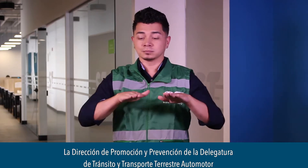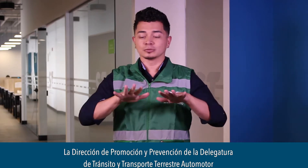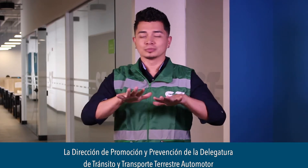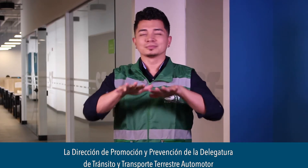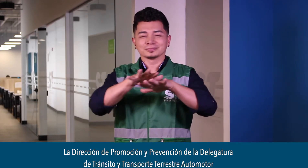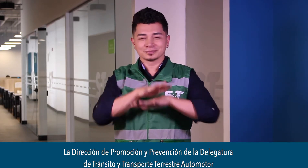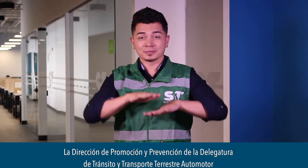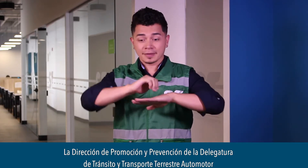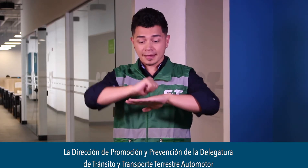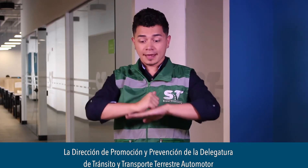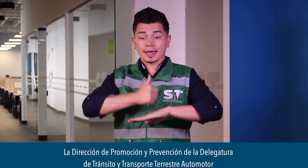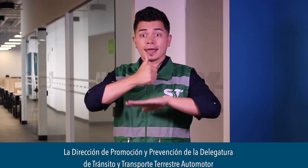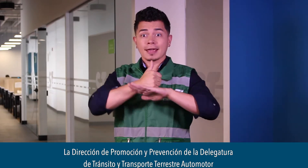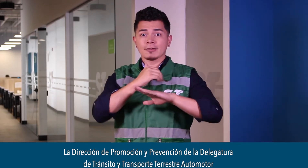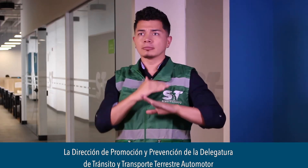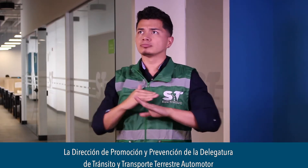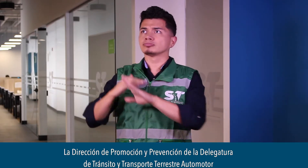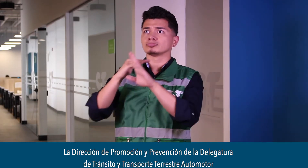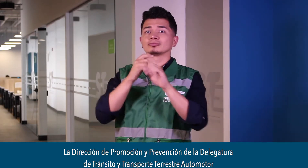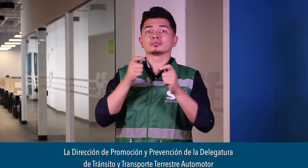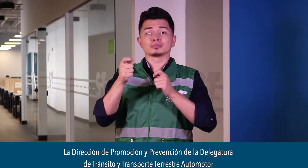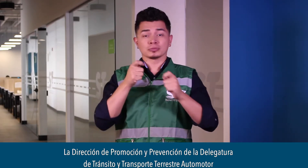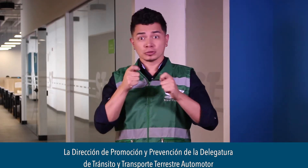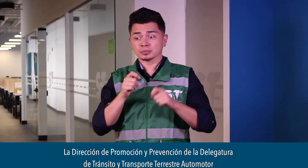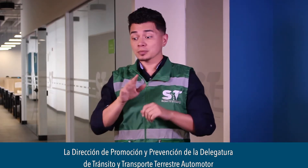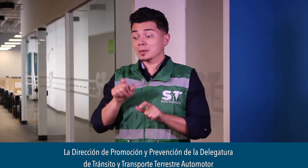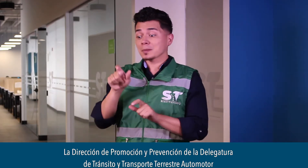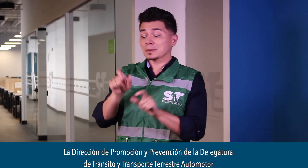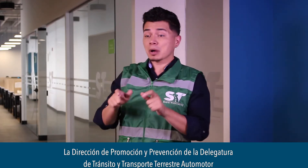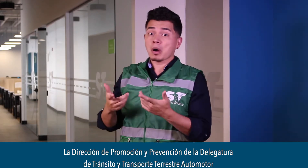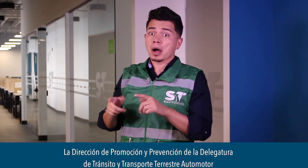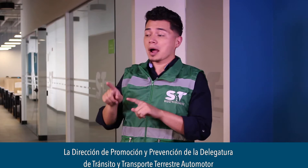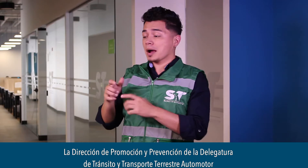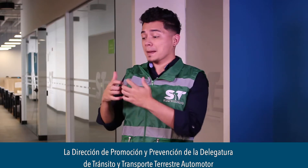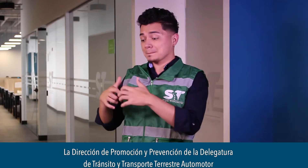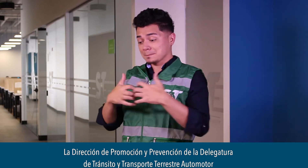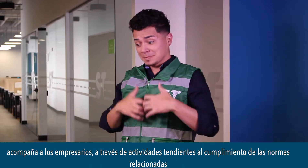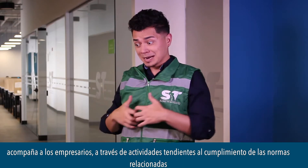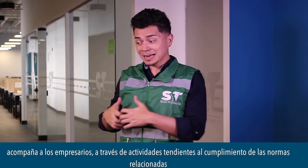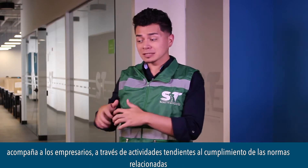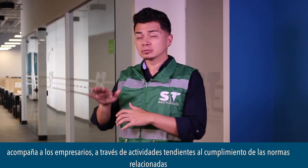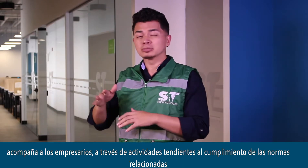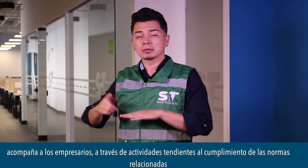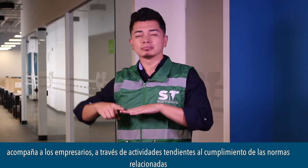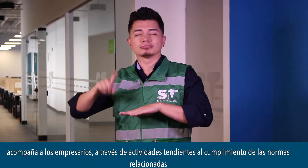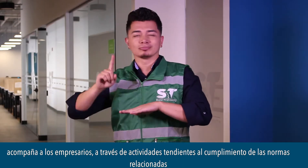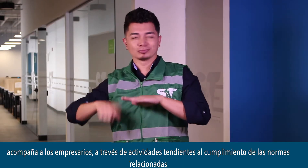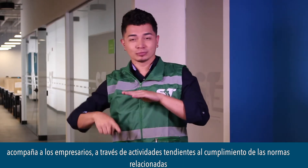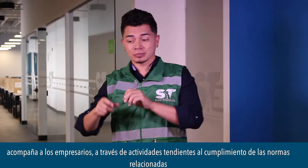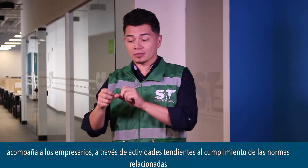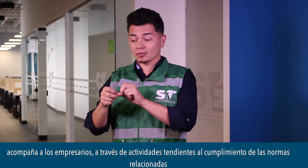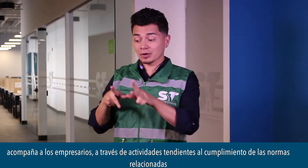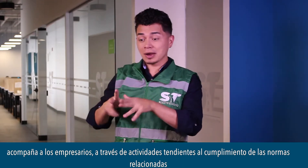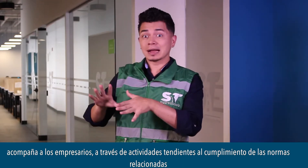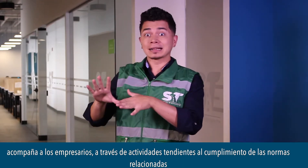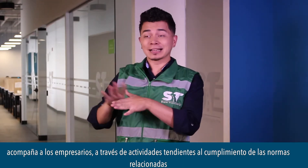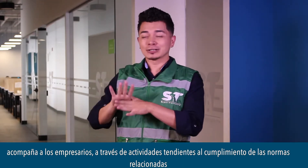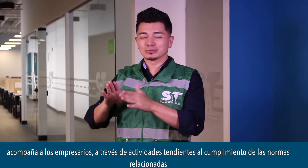Delegatura de Tránsito y Transporte Terrestre Automotor acompaña a los empresarios a través de